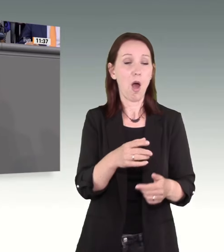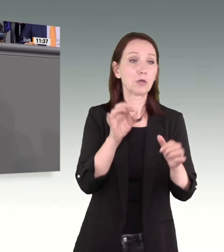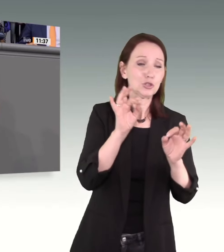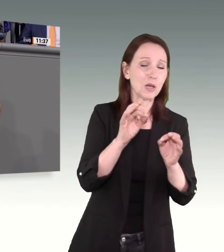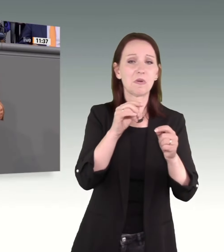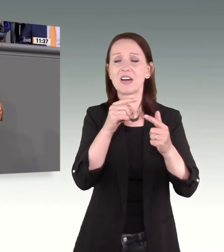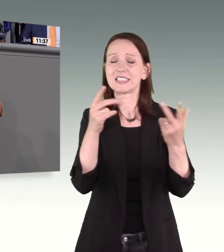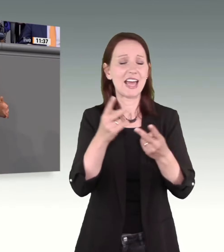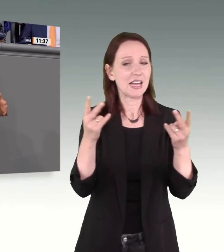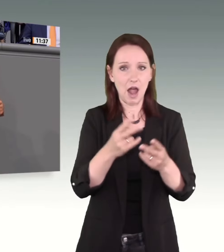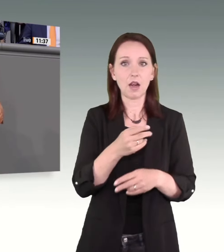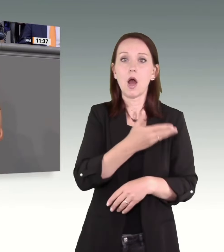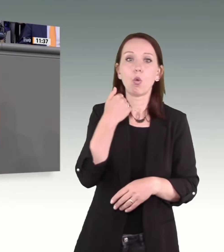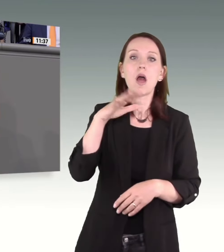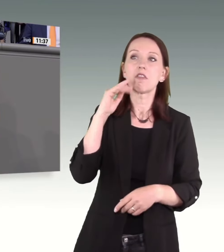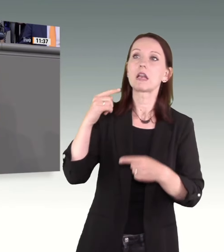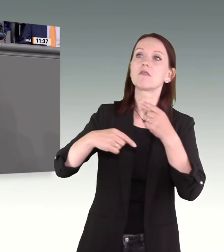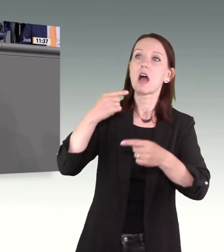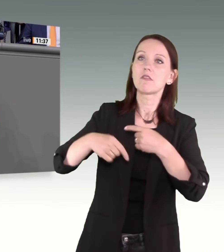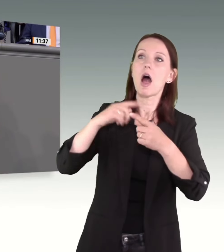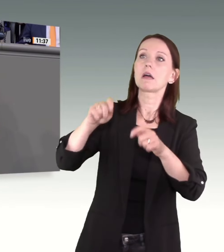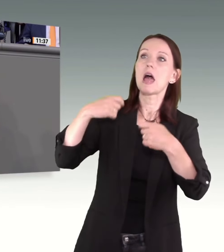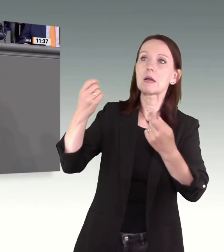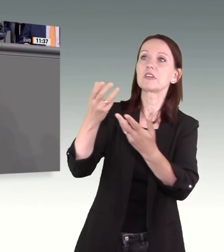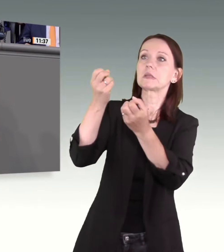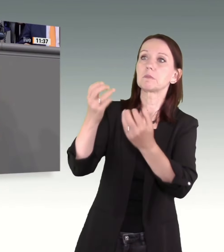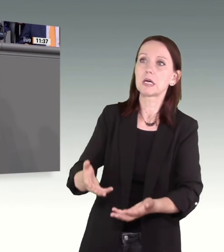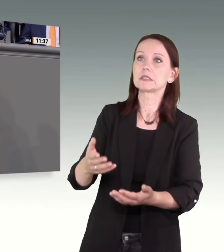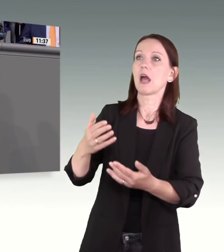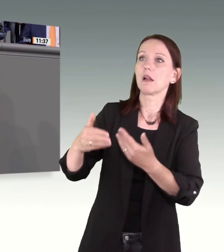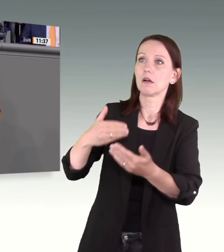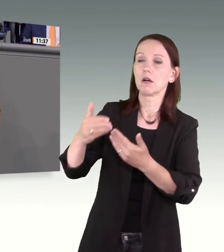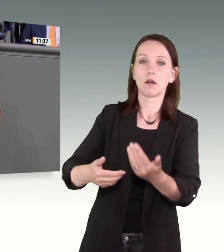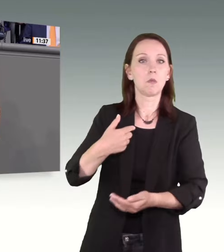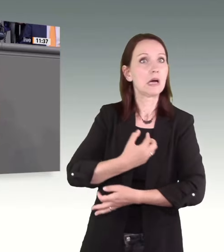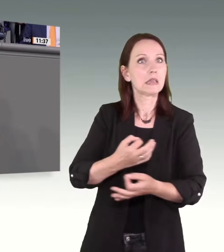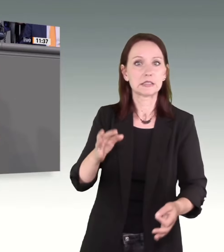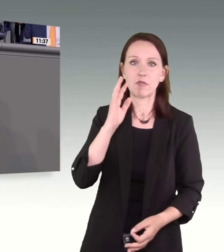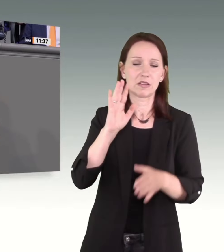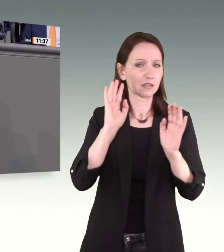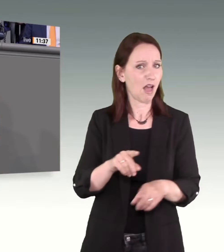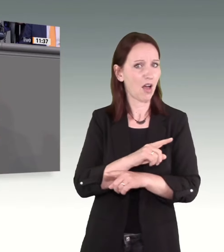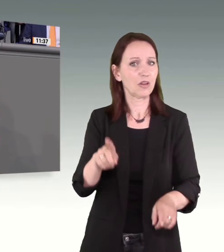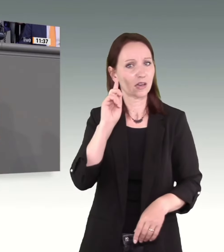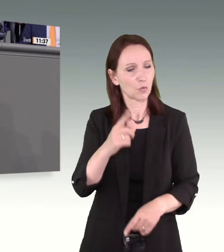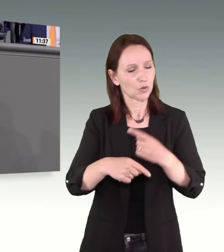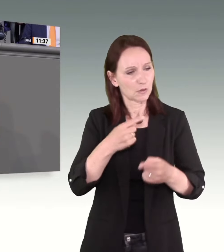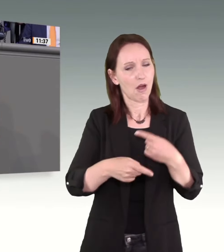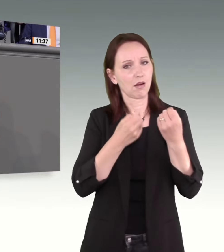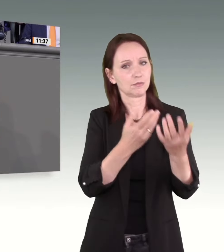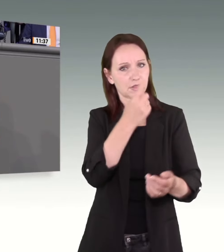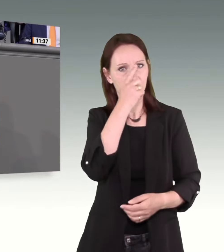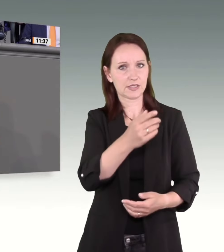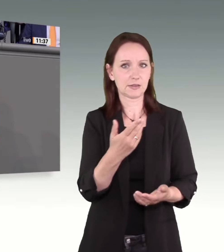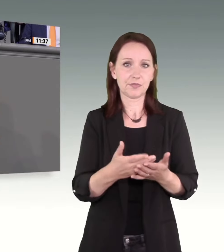davon erfahren, was eigentlich im Laufe des Verfahrens tatsächlich anschließend passiert. Ich glaube oder hoffe jedenfalls, dass wir bei solchen Vorschlägen